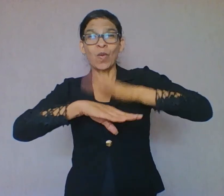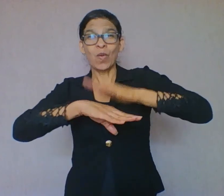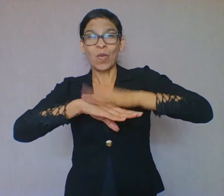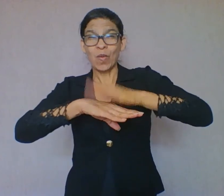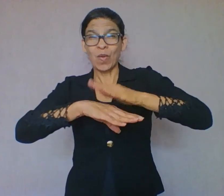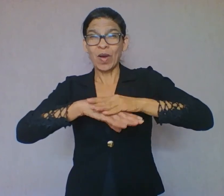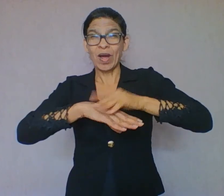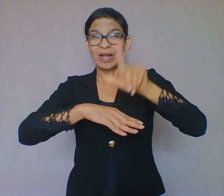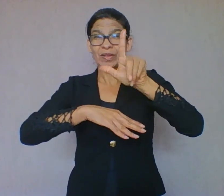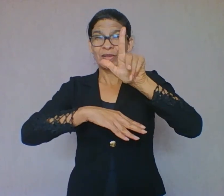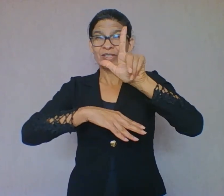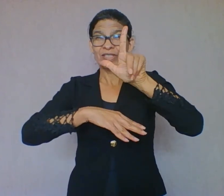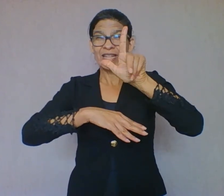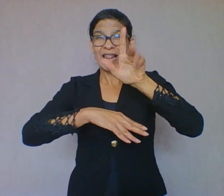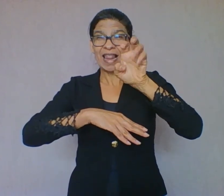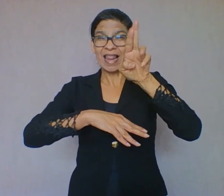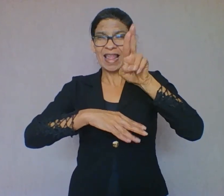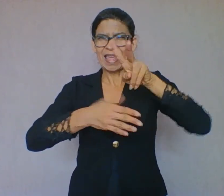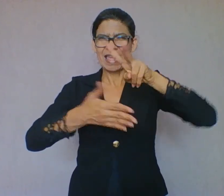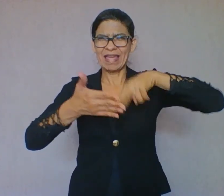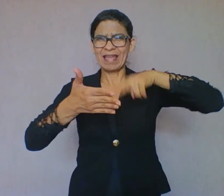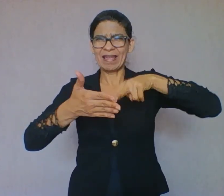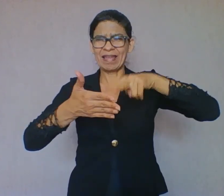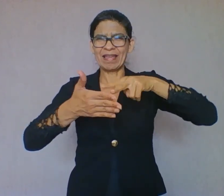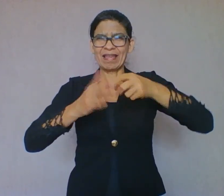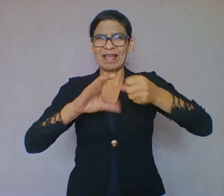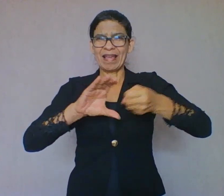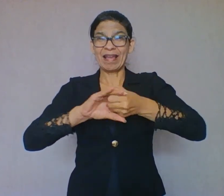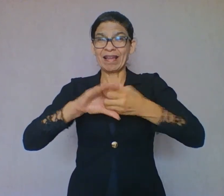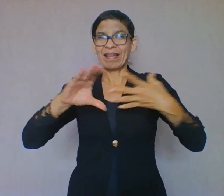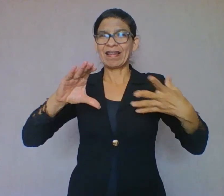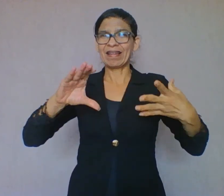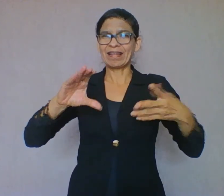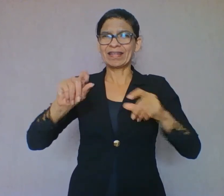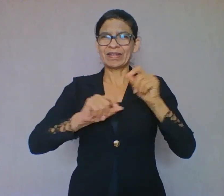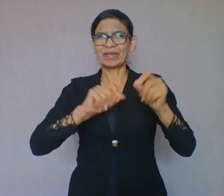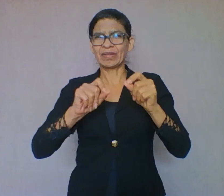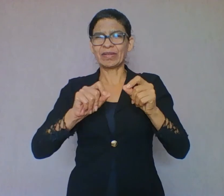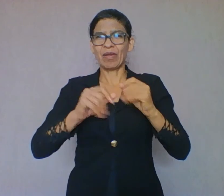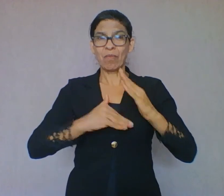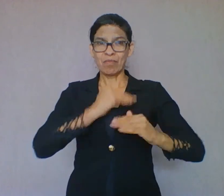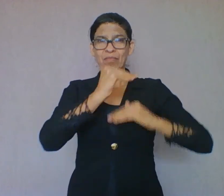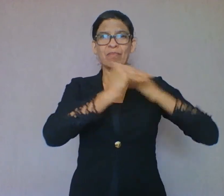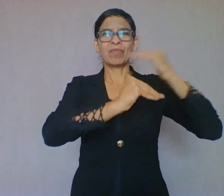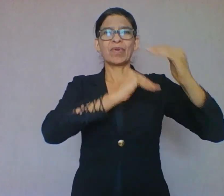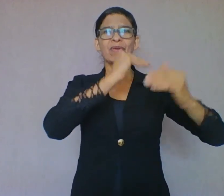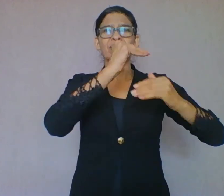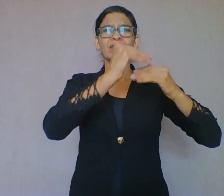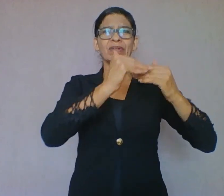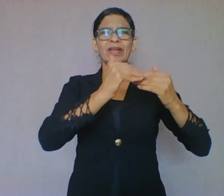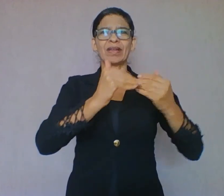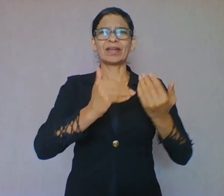caracteriza-se pelo processo de construir significados a partir de um texto.